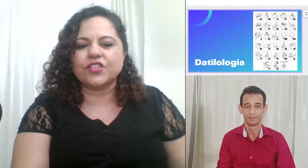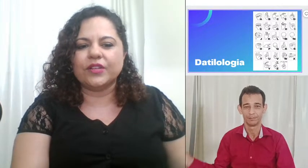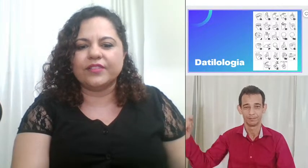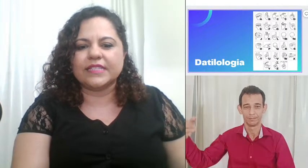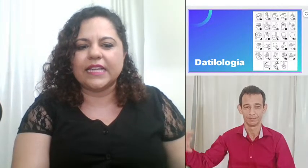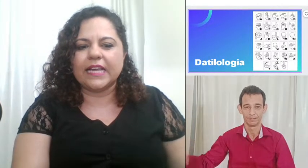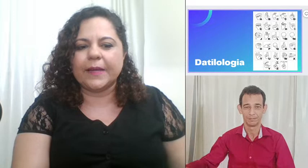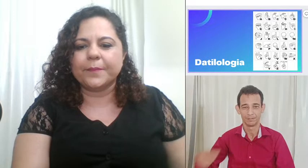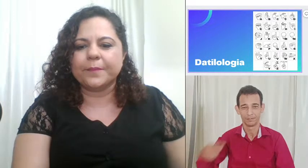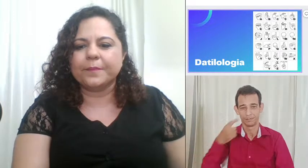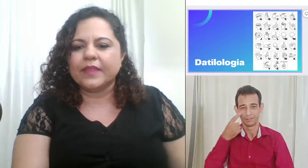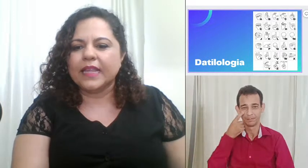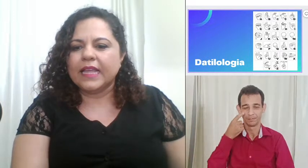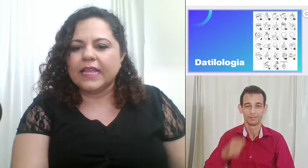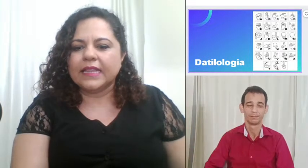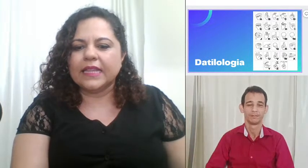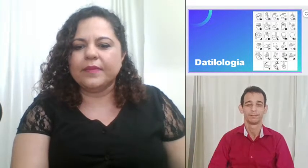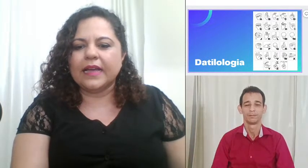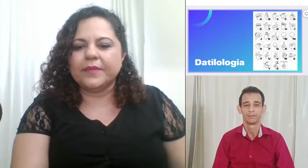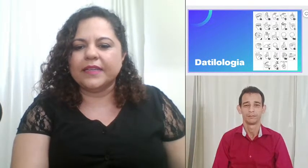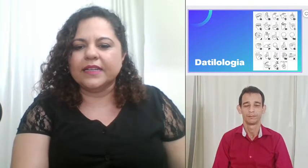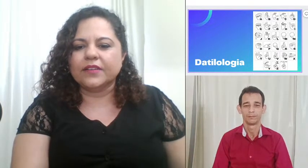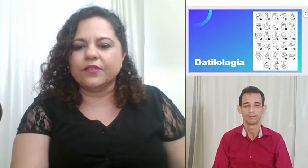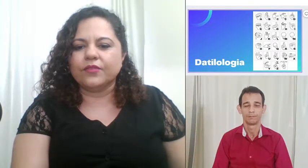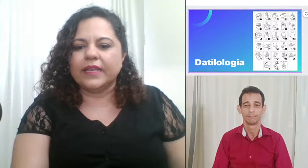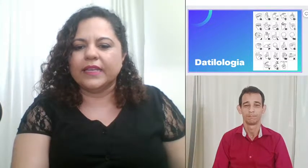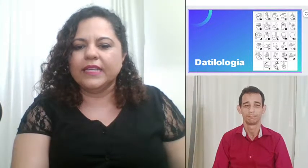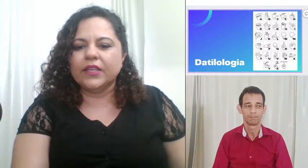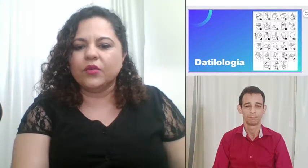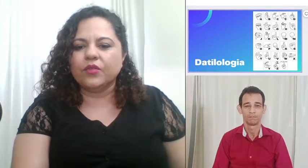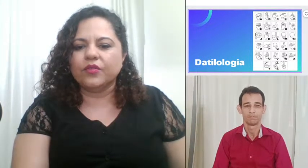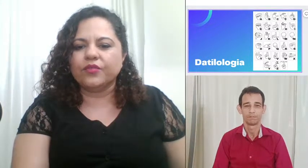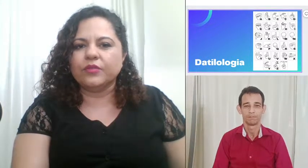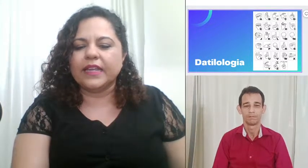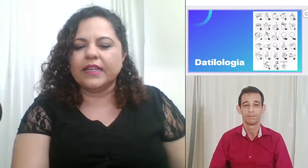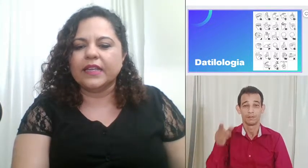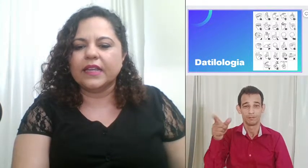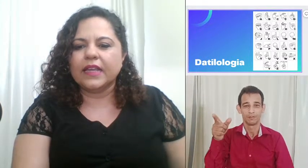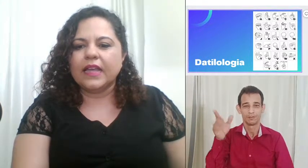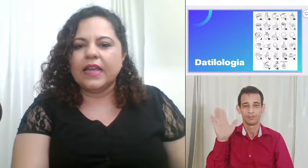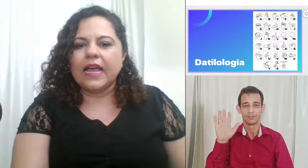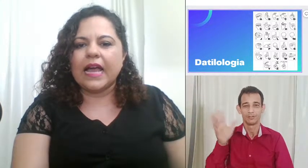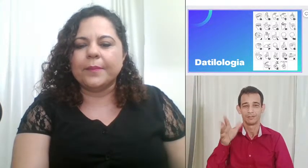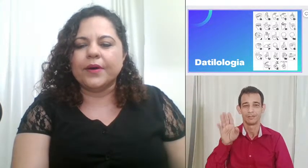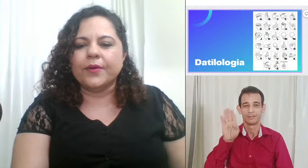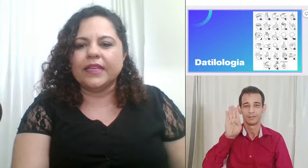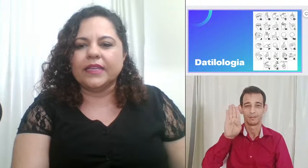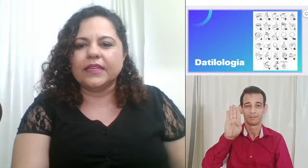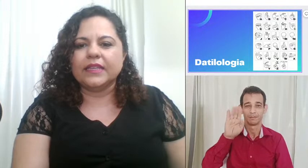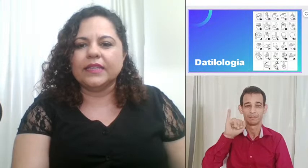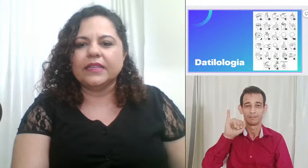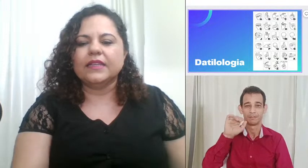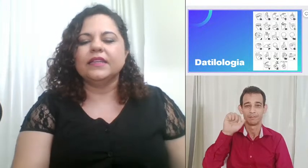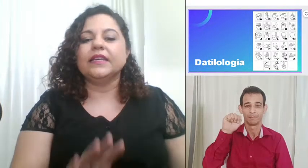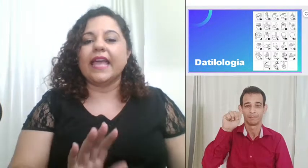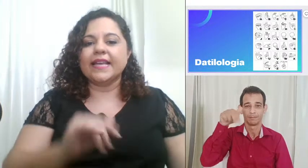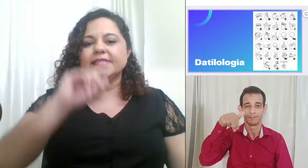na vez da da a Bianca viu aí né que eu configurei a mão em em S